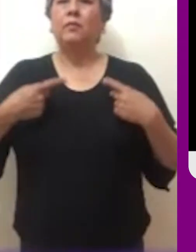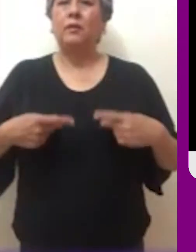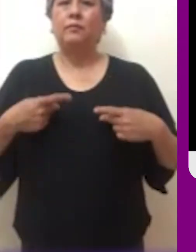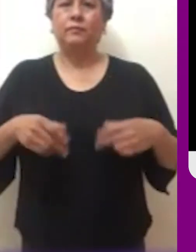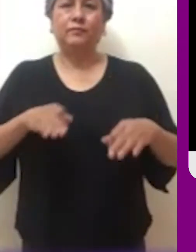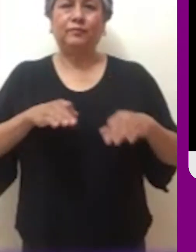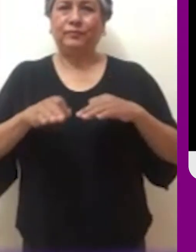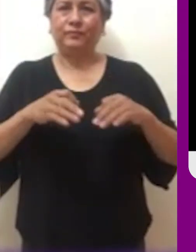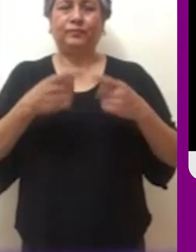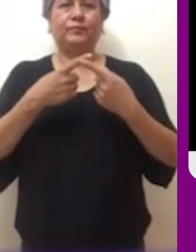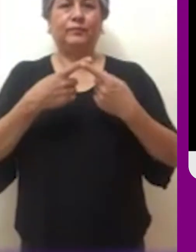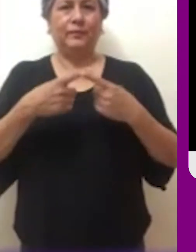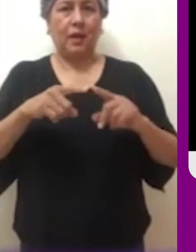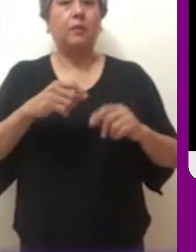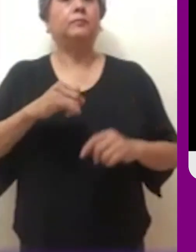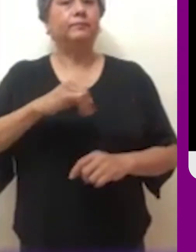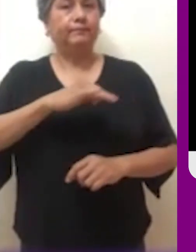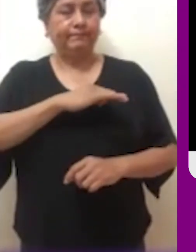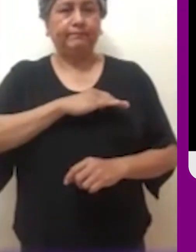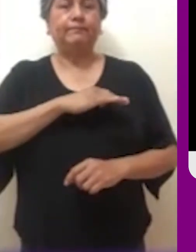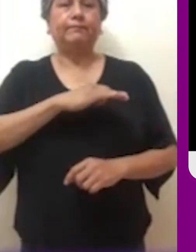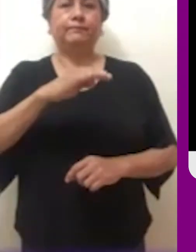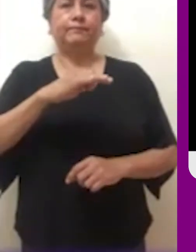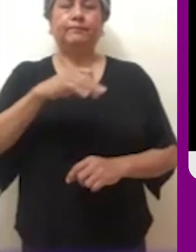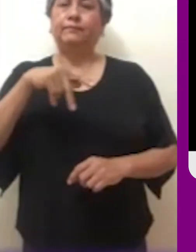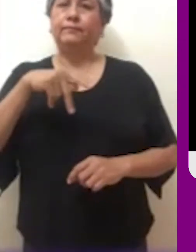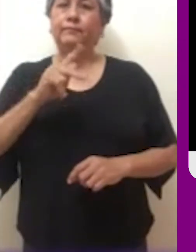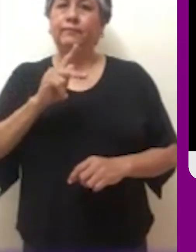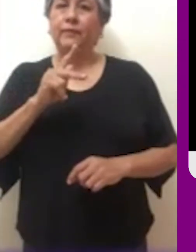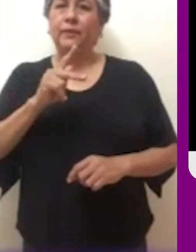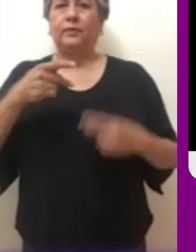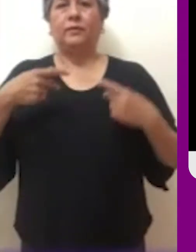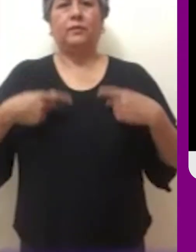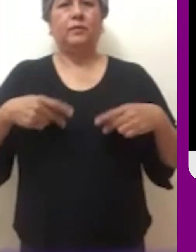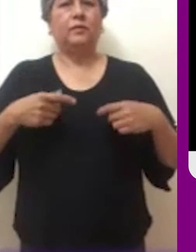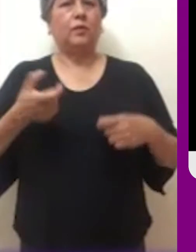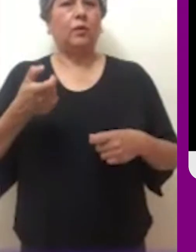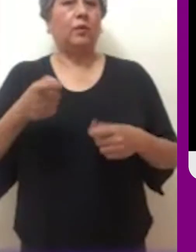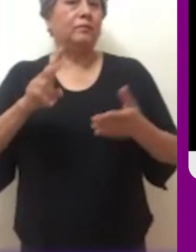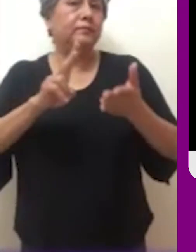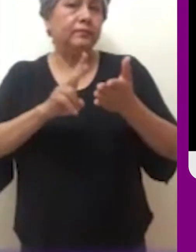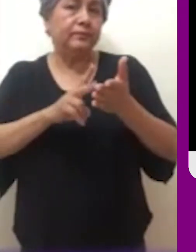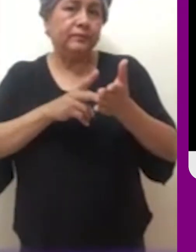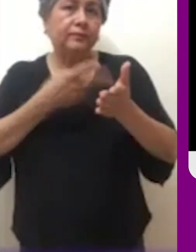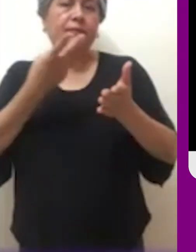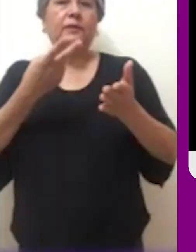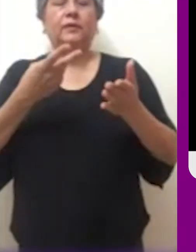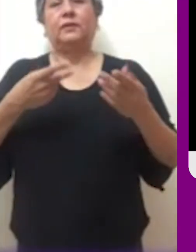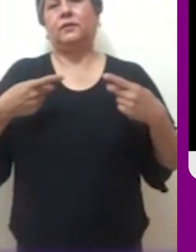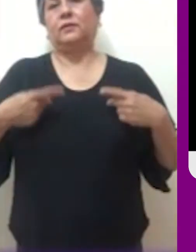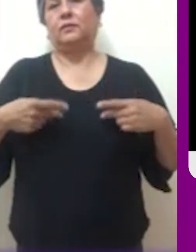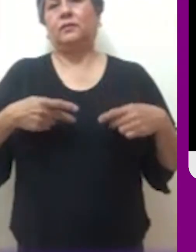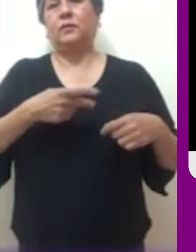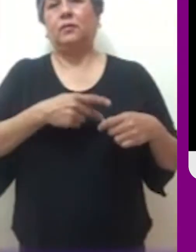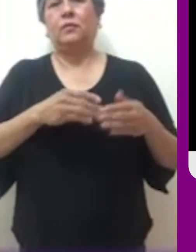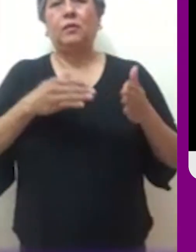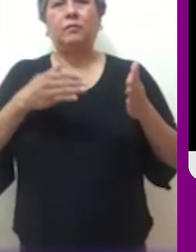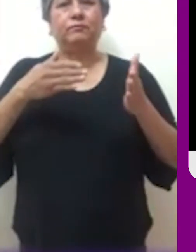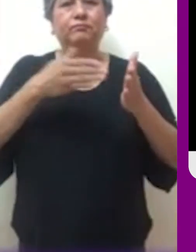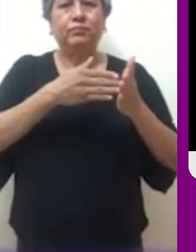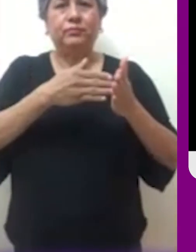No es que no haya lugar en la mesa de la vida para los pobres, es que se les niegue el acceso a ese puesto.